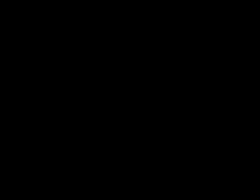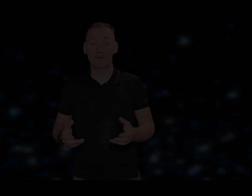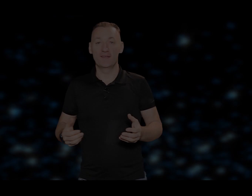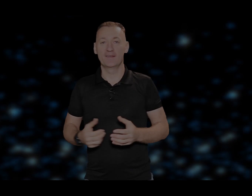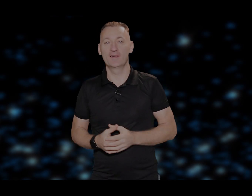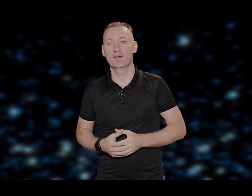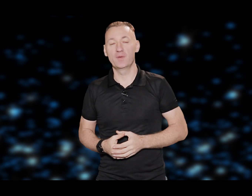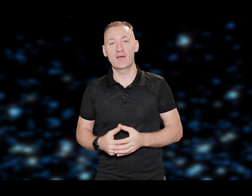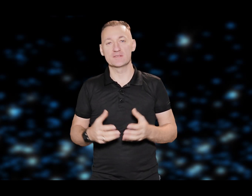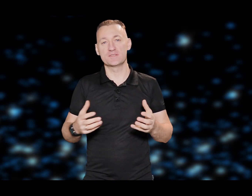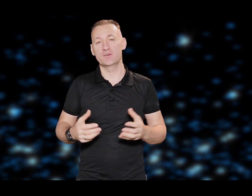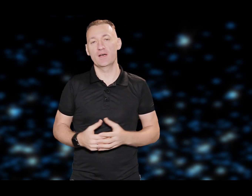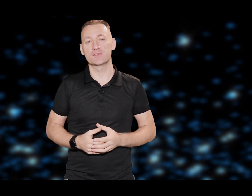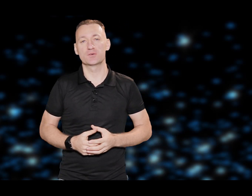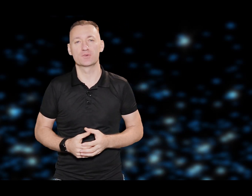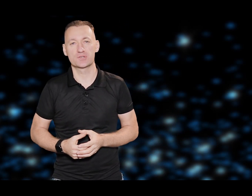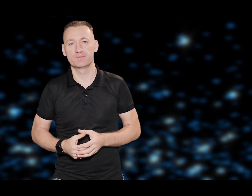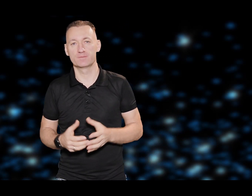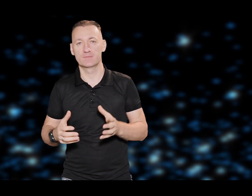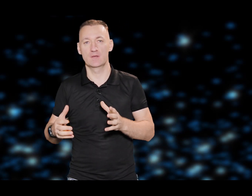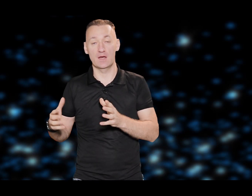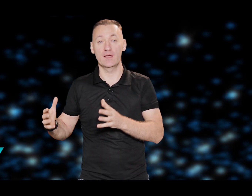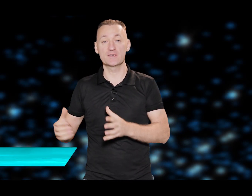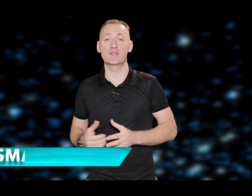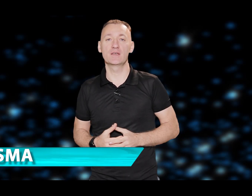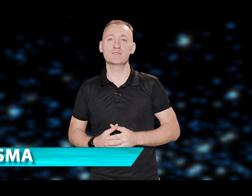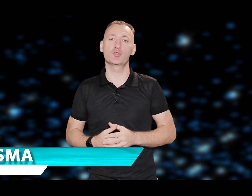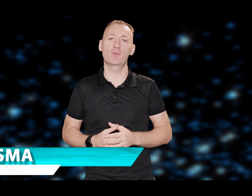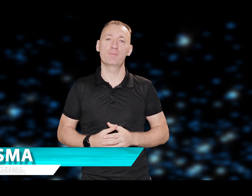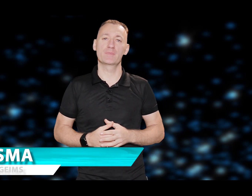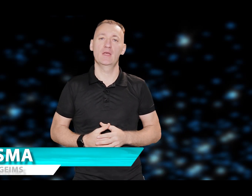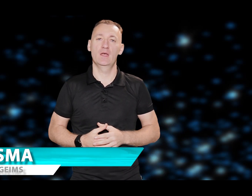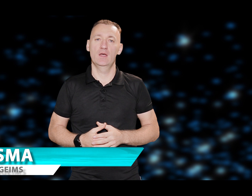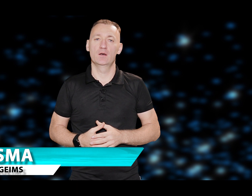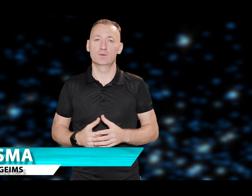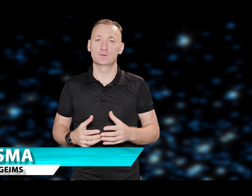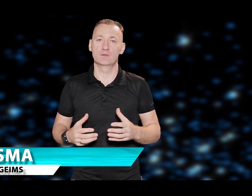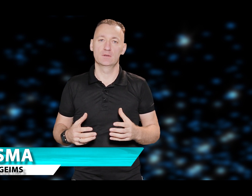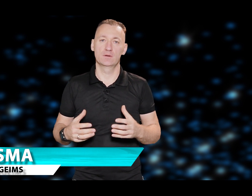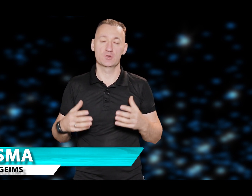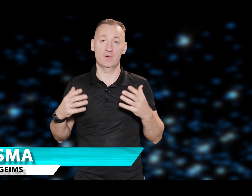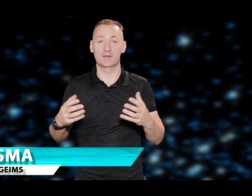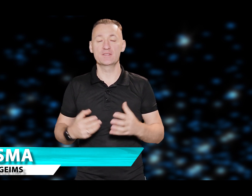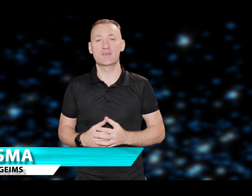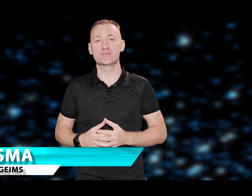Labdien! Bija kāds cilvēks, kurš kādu laiku sēdēja cietumā un viņš palika ticīgs.